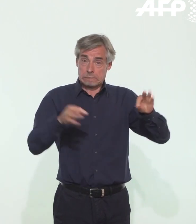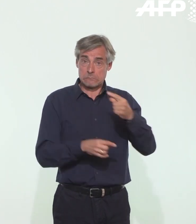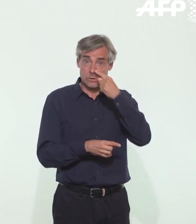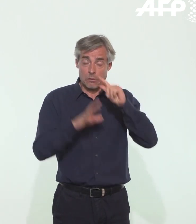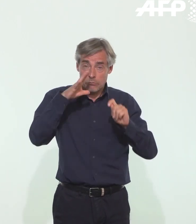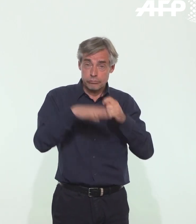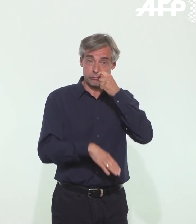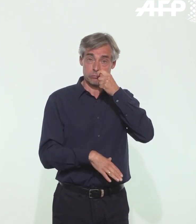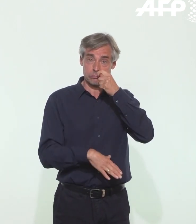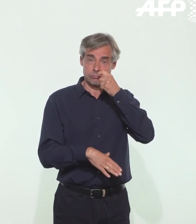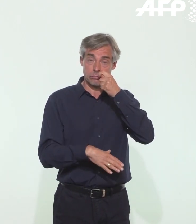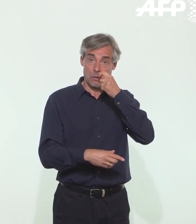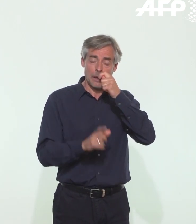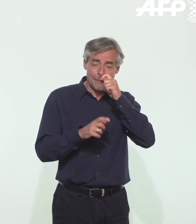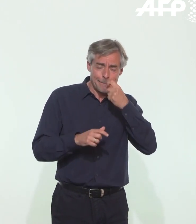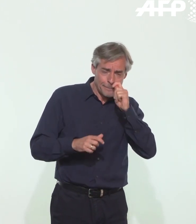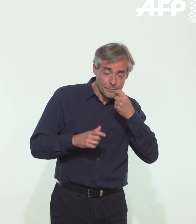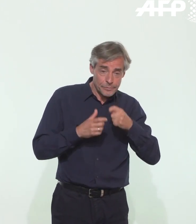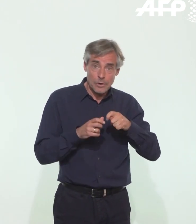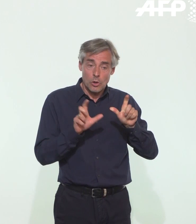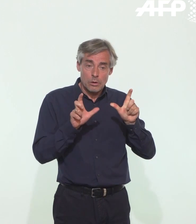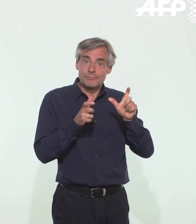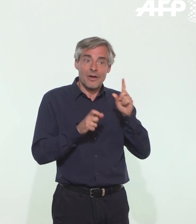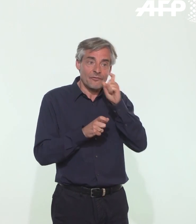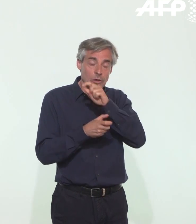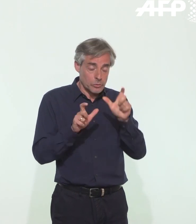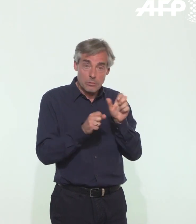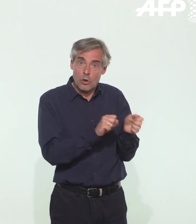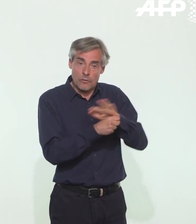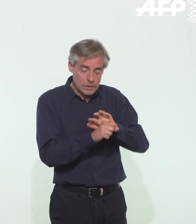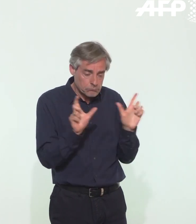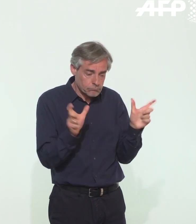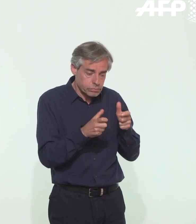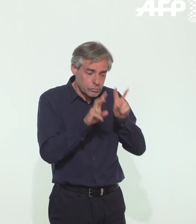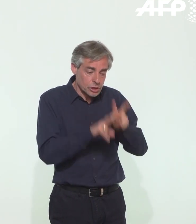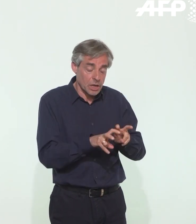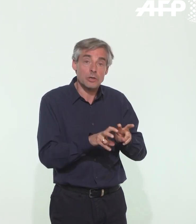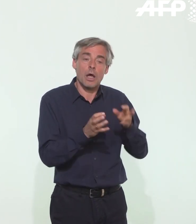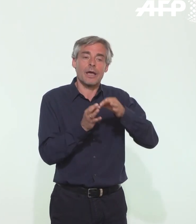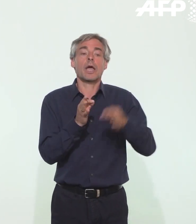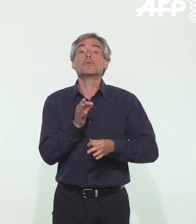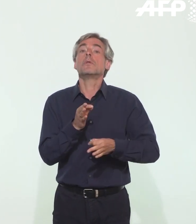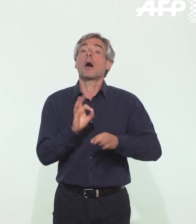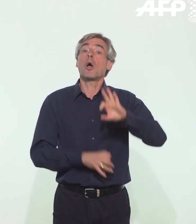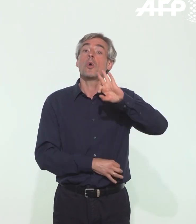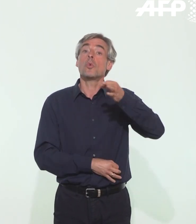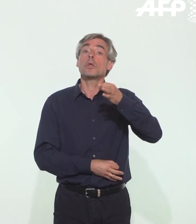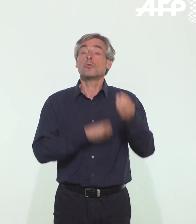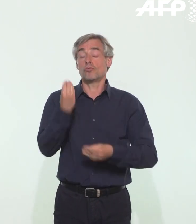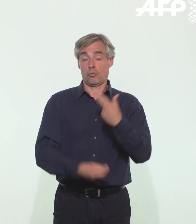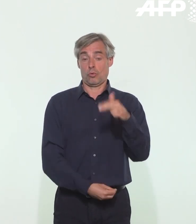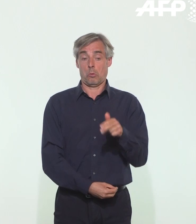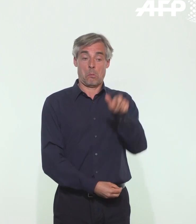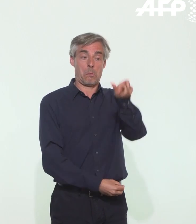dans le nez pour prélever à la recherche du virus. Il permet de dire si, oui ou non, la